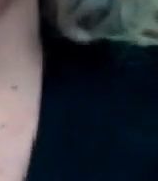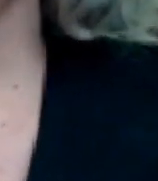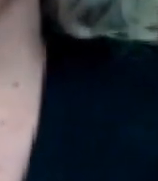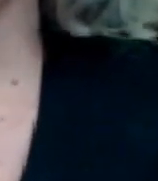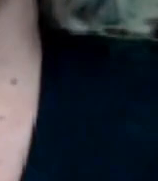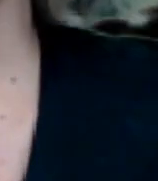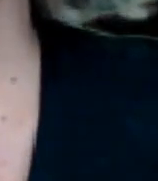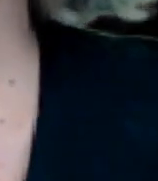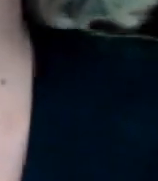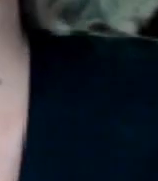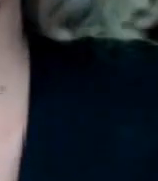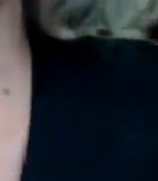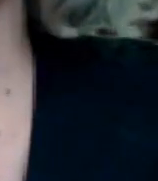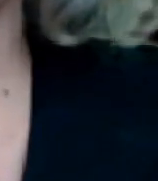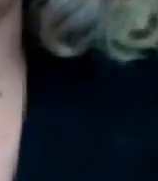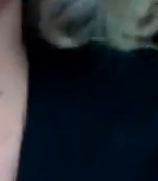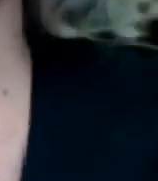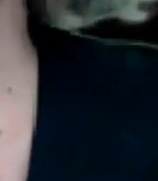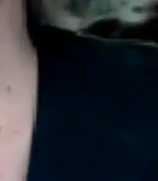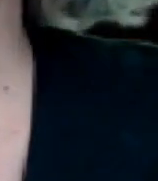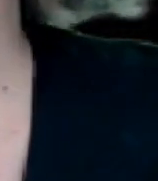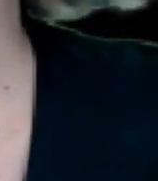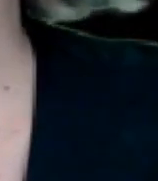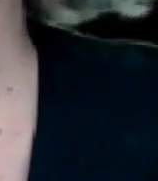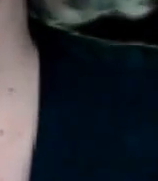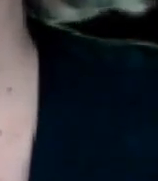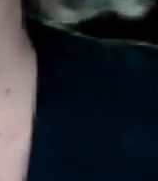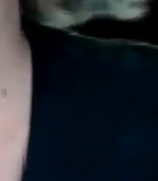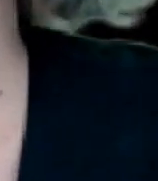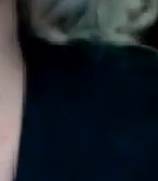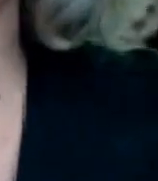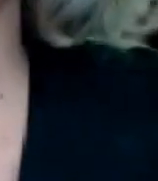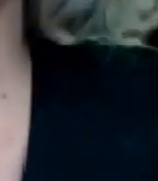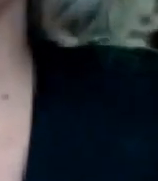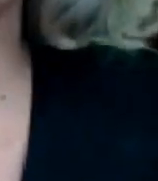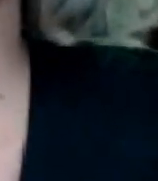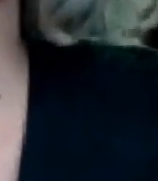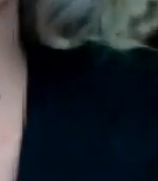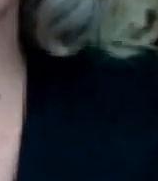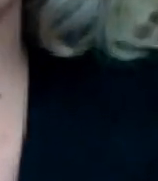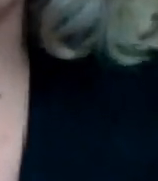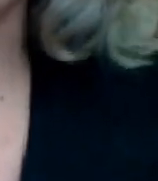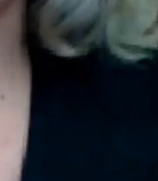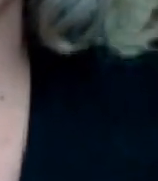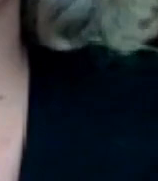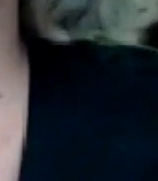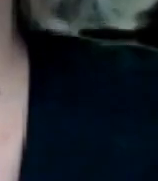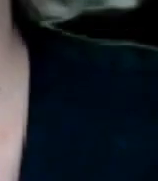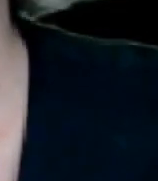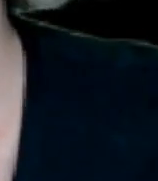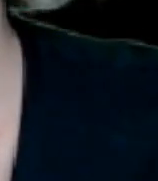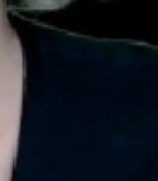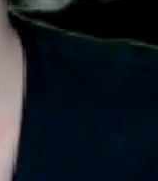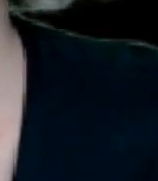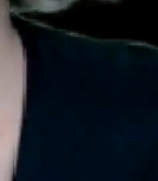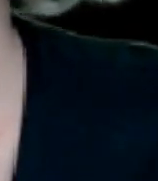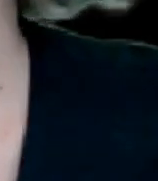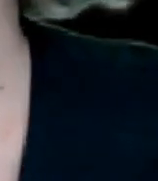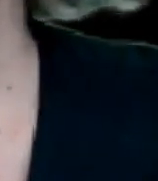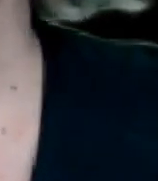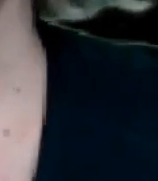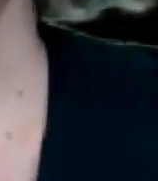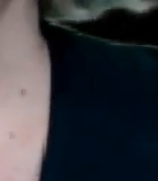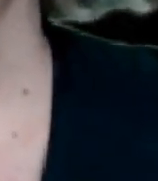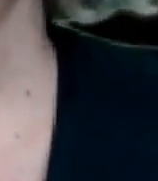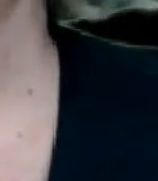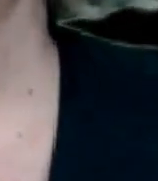porque está completamente prohibido que los periodistas y que los youtubers y la gente que asistimos nos acerquemos al